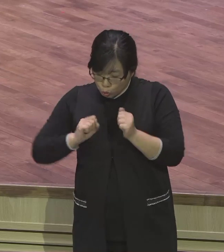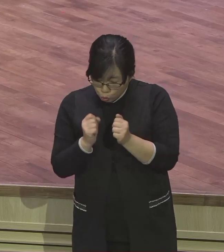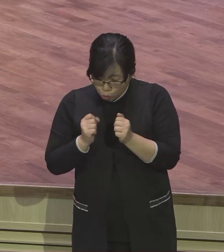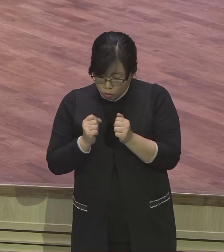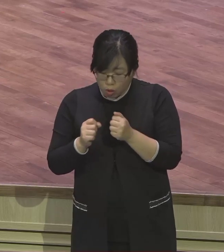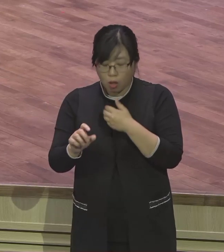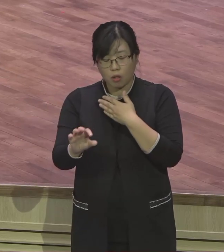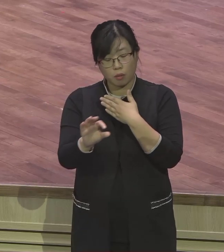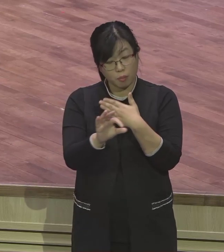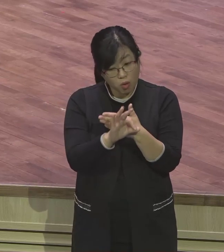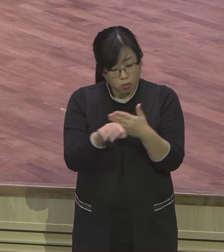사람은요.